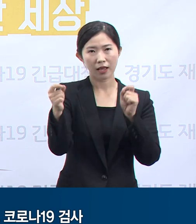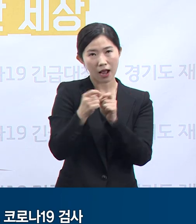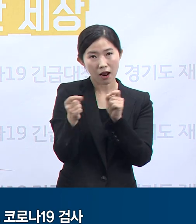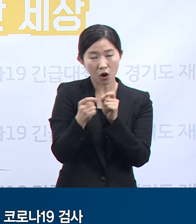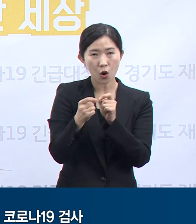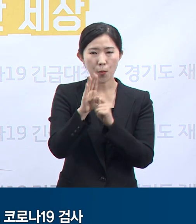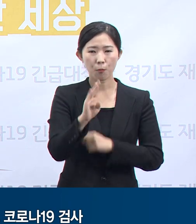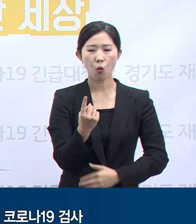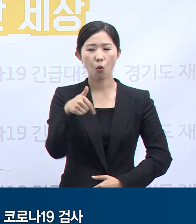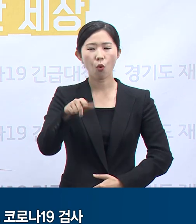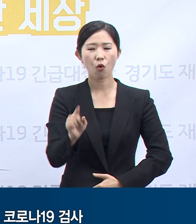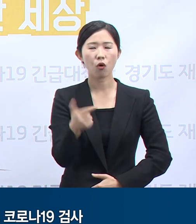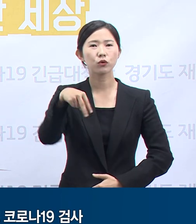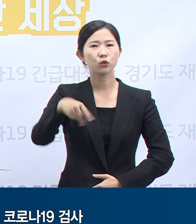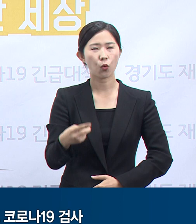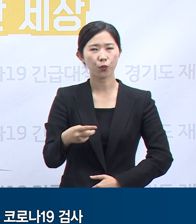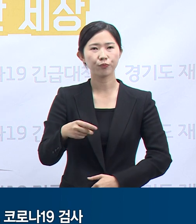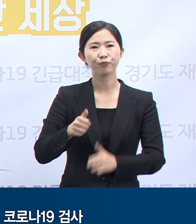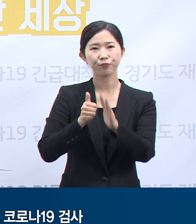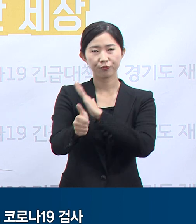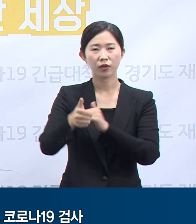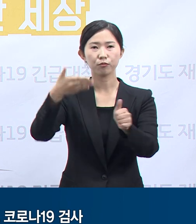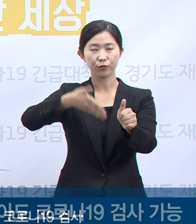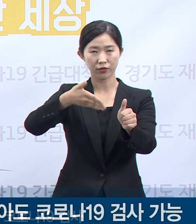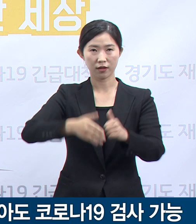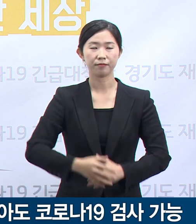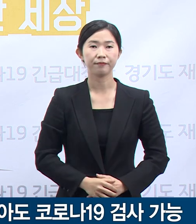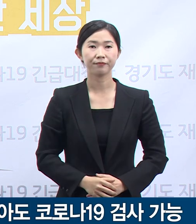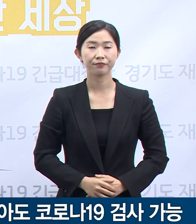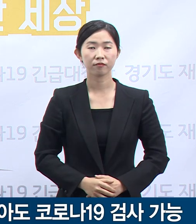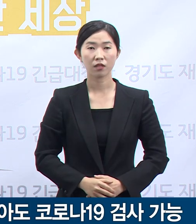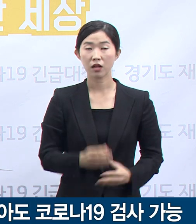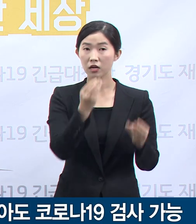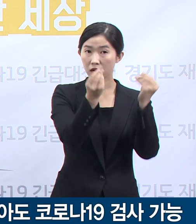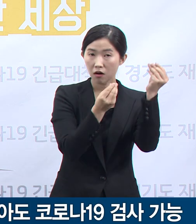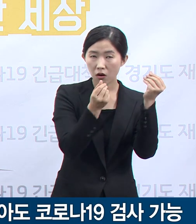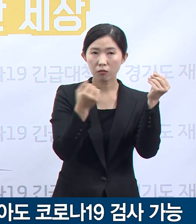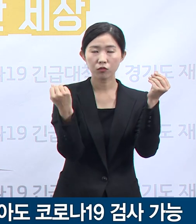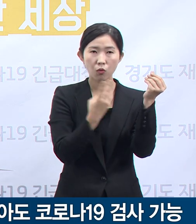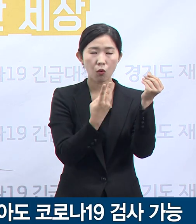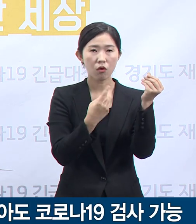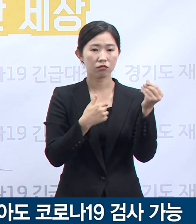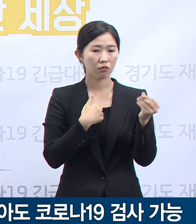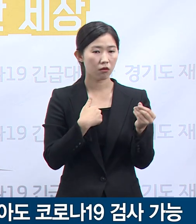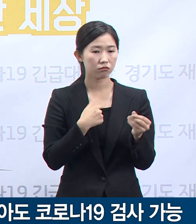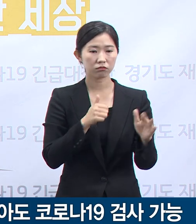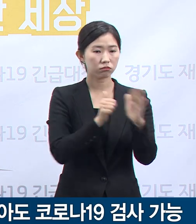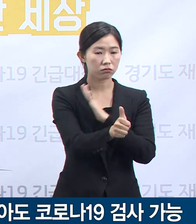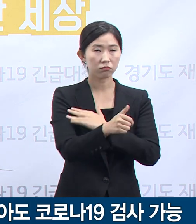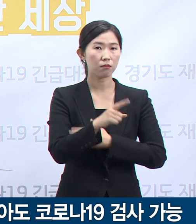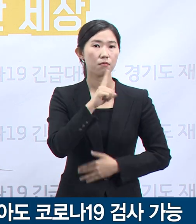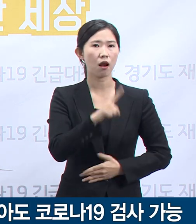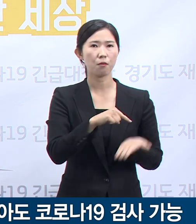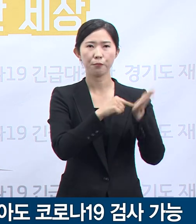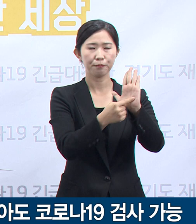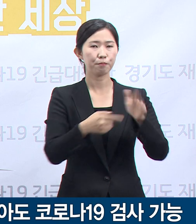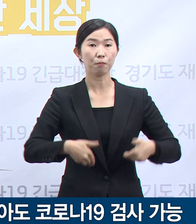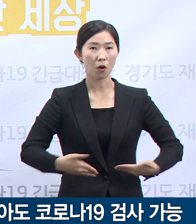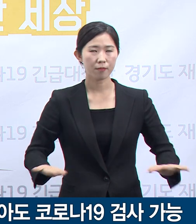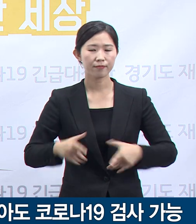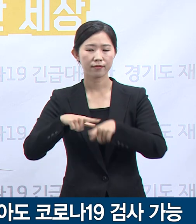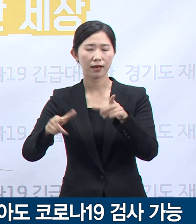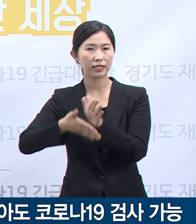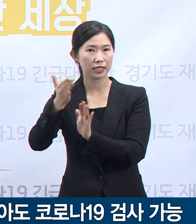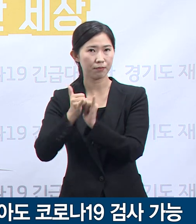보고서를 이용해 주시기 바랍니다. 위기간 동안은 위클럽이나 수면방의 출입용으로 바뀌지 않고도 일반 시민들과 구별되지 않고